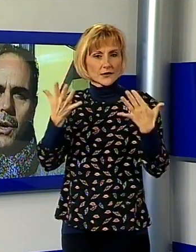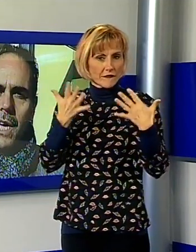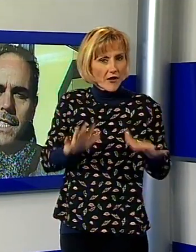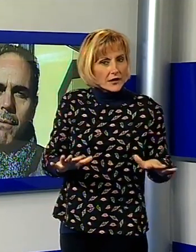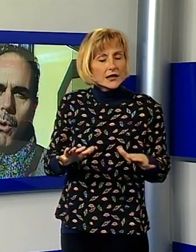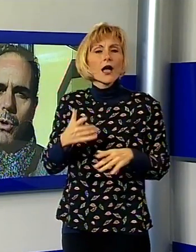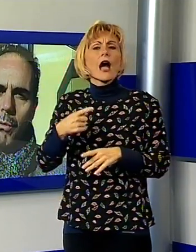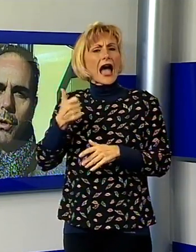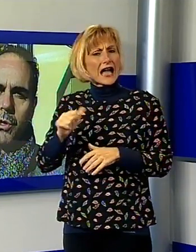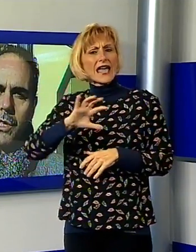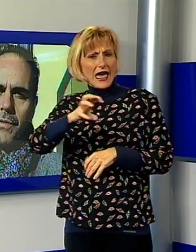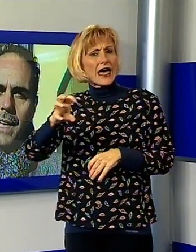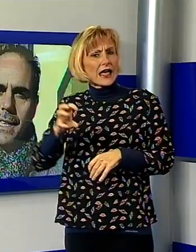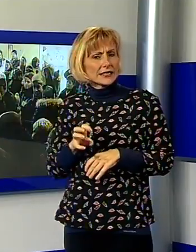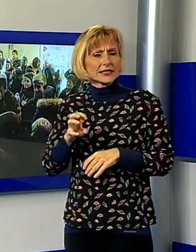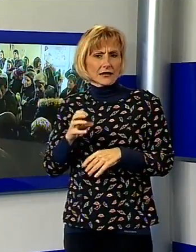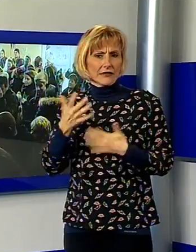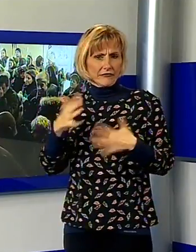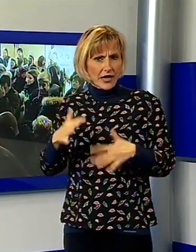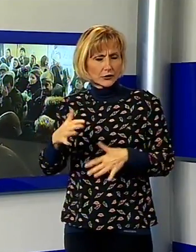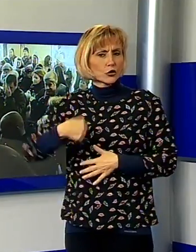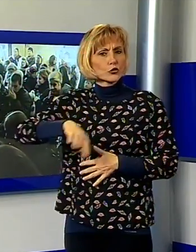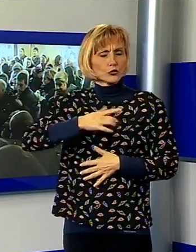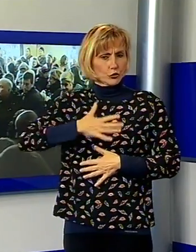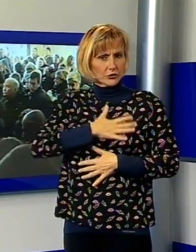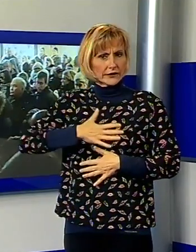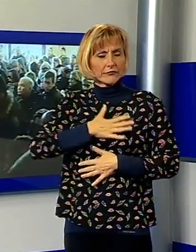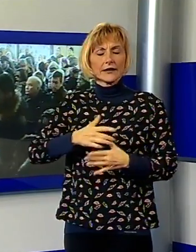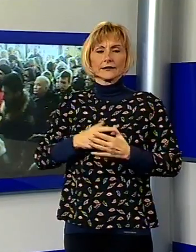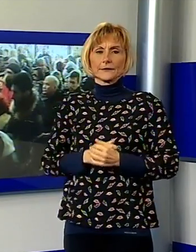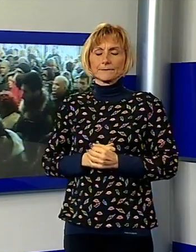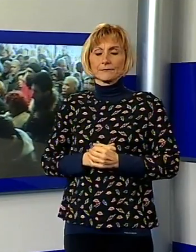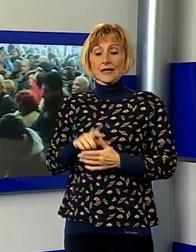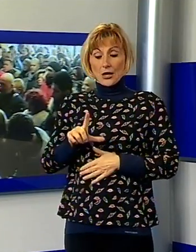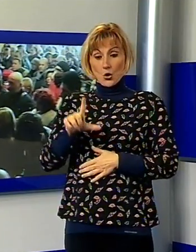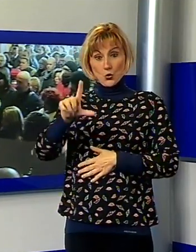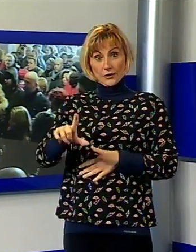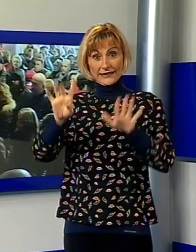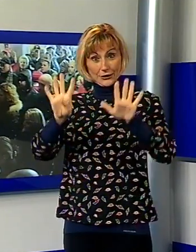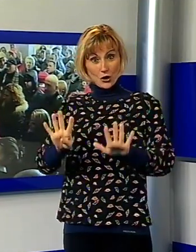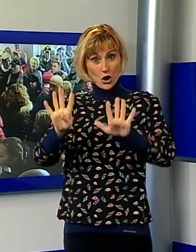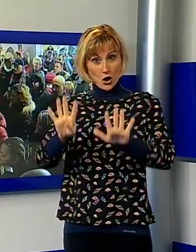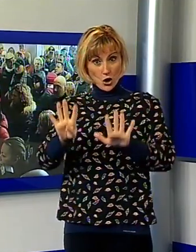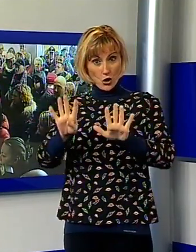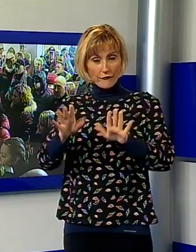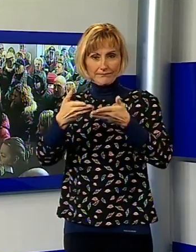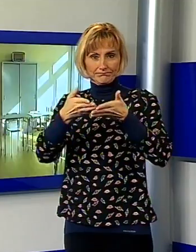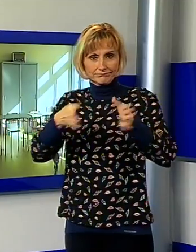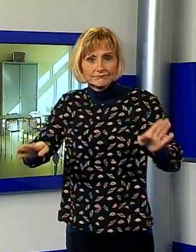siamo molto molto soddisfatti. Il complesso a partire dal lunedì 9 gennaio ospiterà 90 giovani studenti,